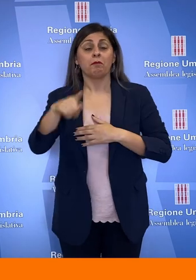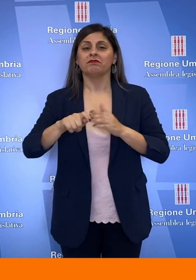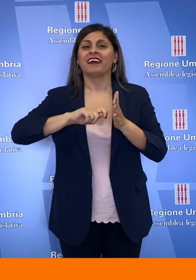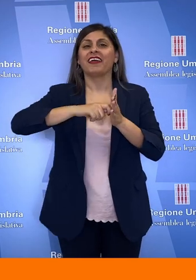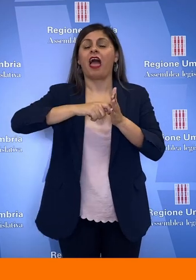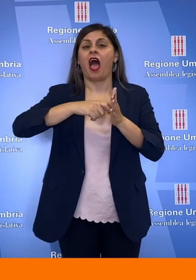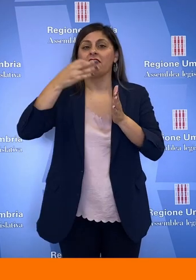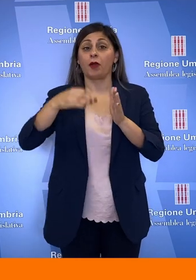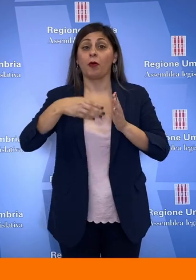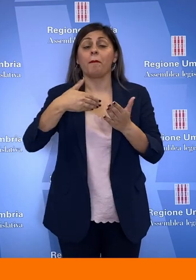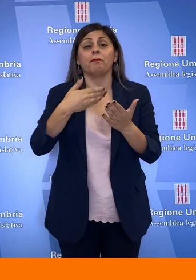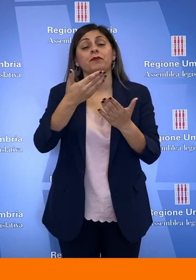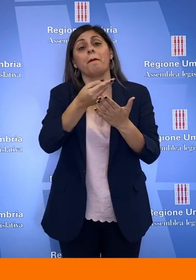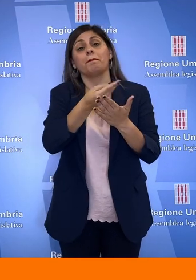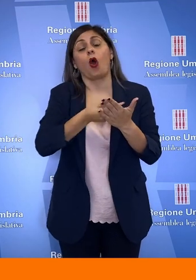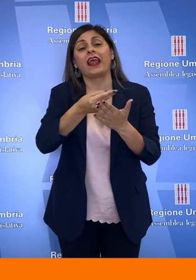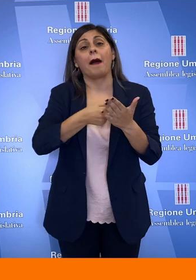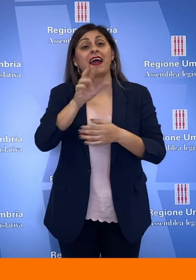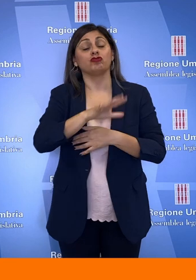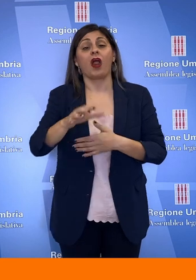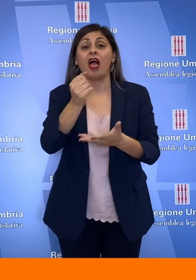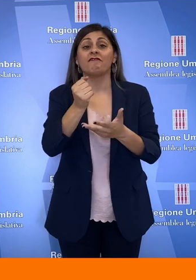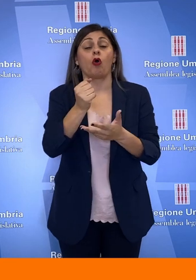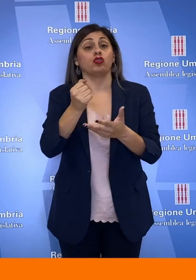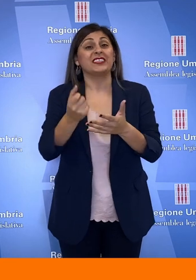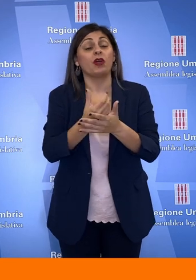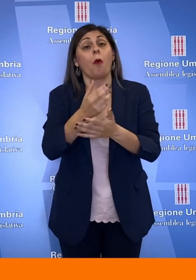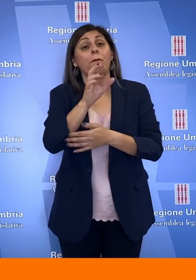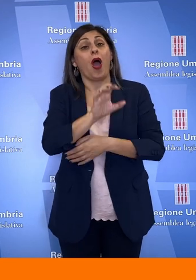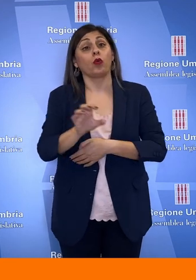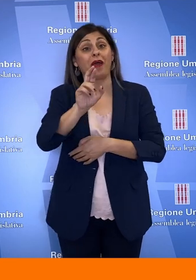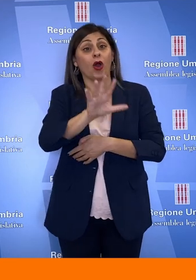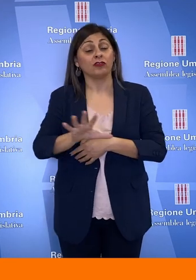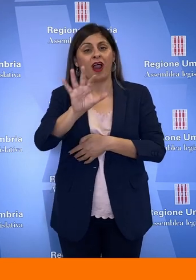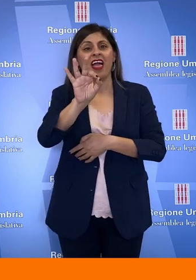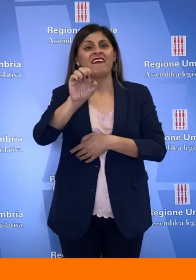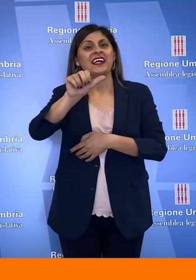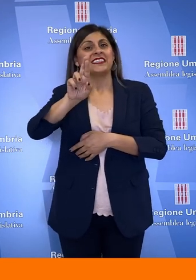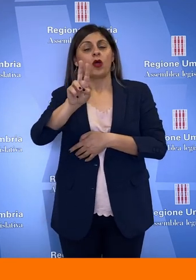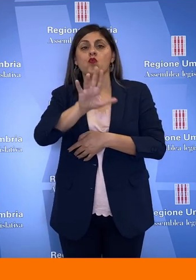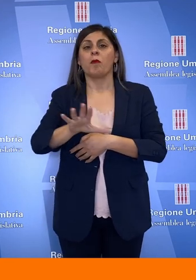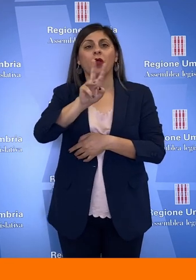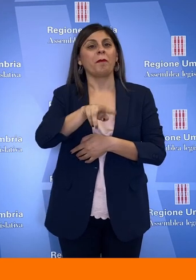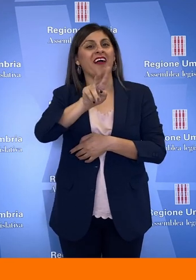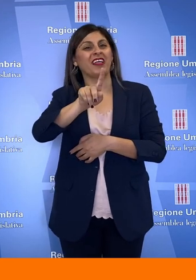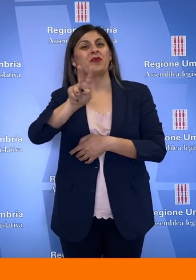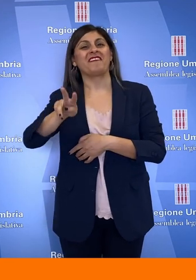proposta di programma regionale Fondo Europeo di sviluppo regionale FESR Umbria 2021-27 che l'Aula di Palazzo